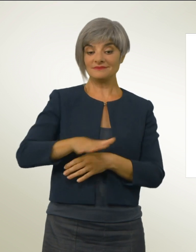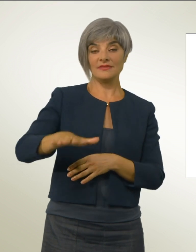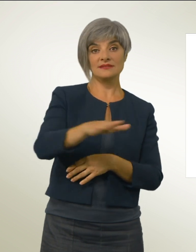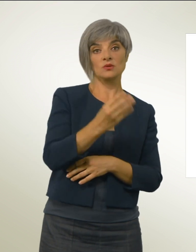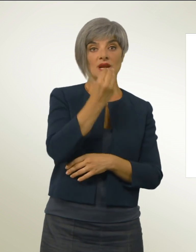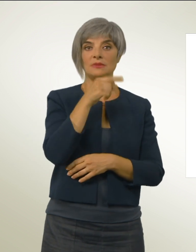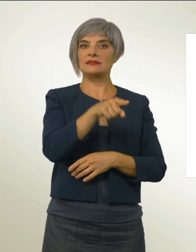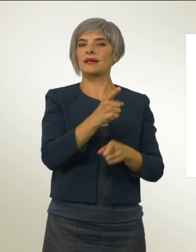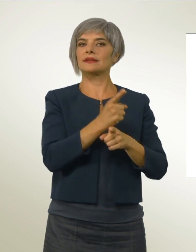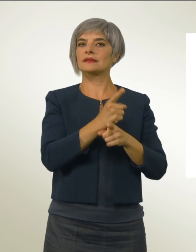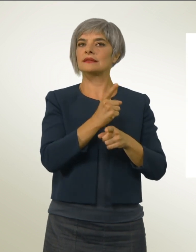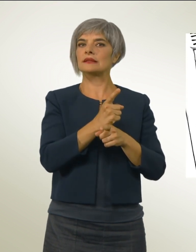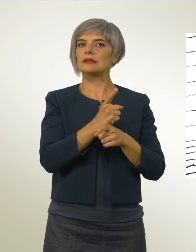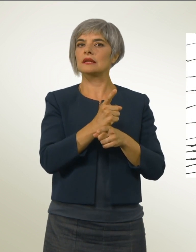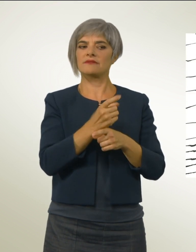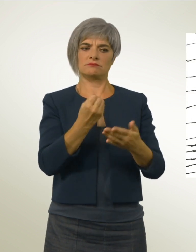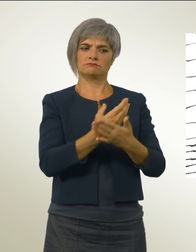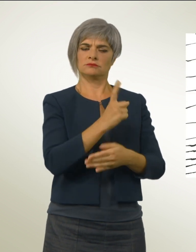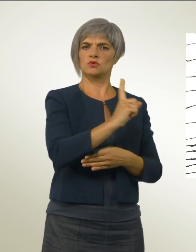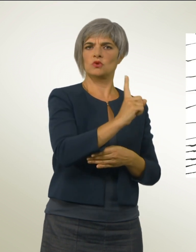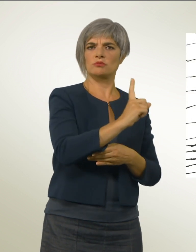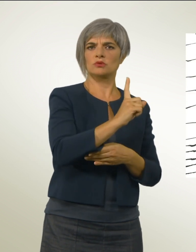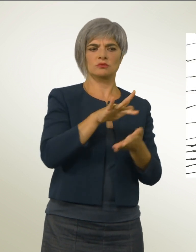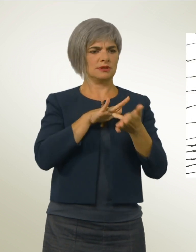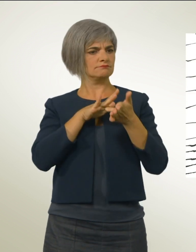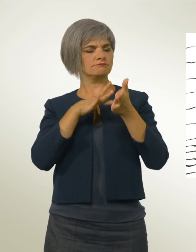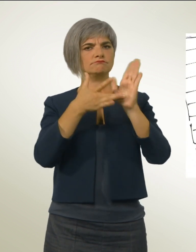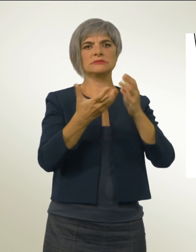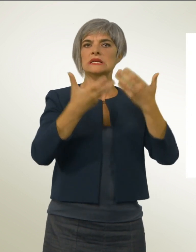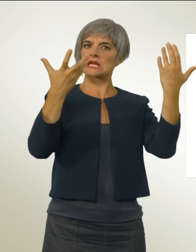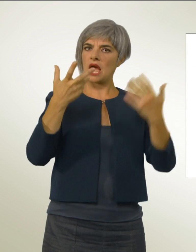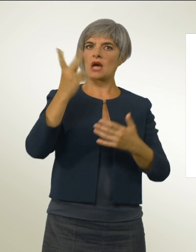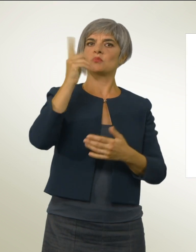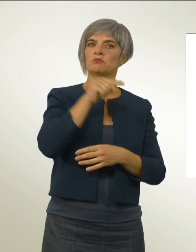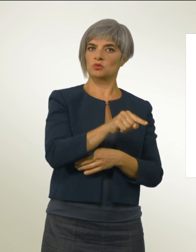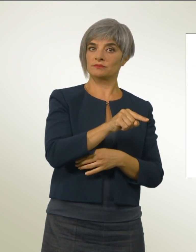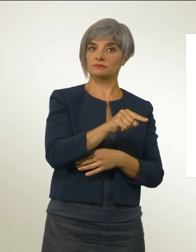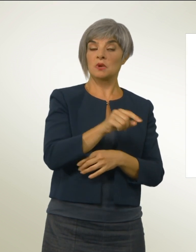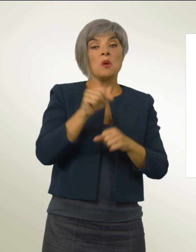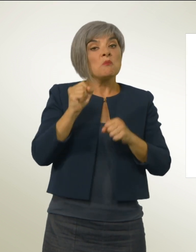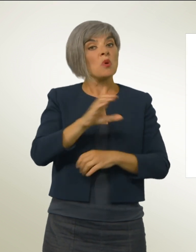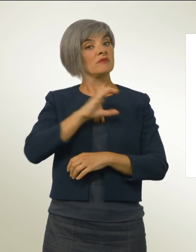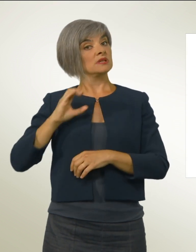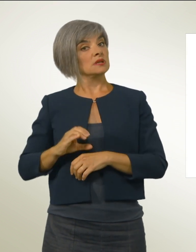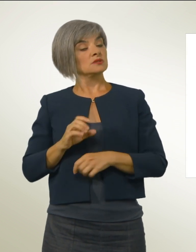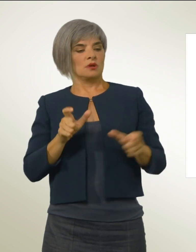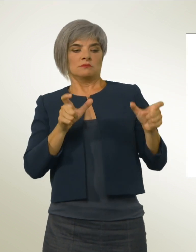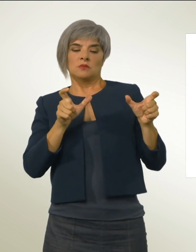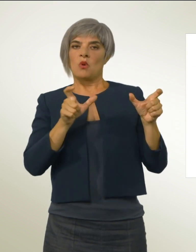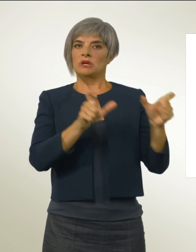esempio dichiarare in modo più esatto i propri prodotti. La Confederazione potrebbe obbligare il settore a perseguire obiettivi ecologici